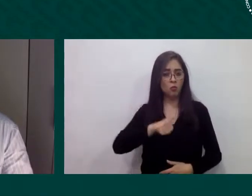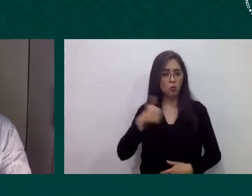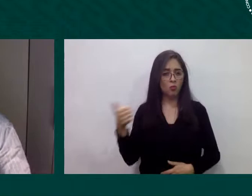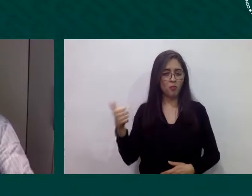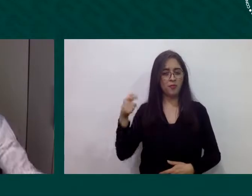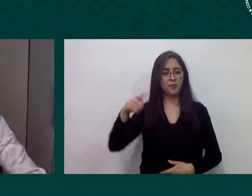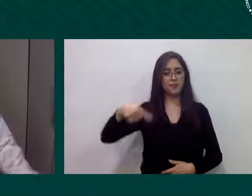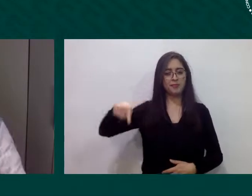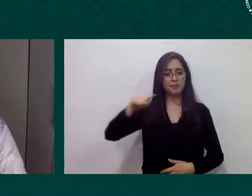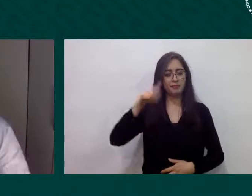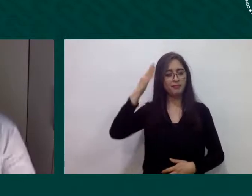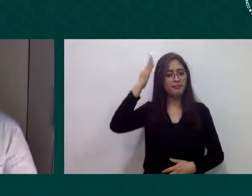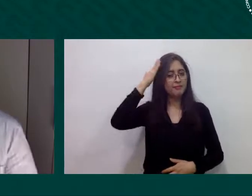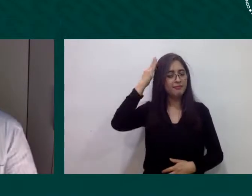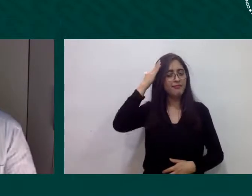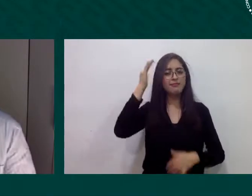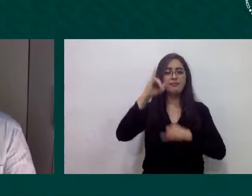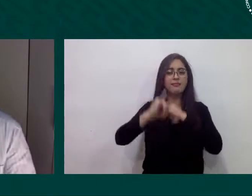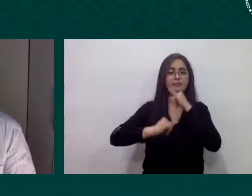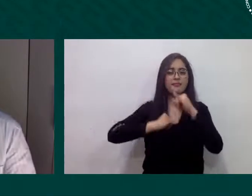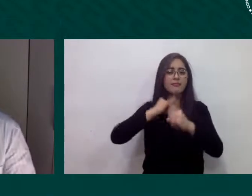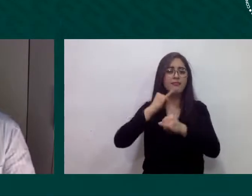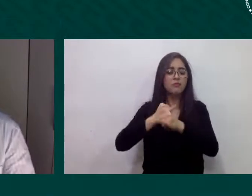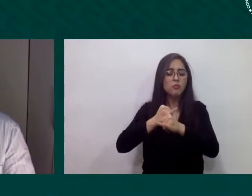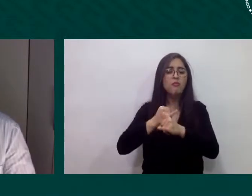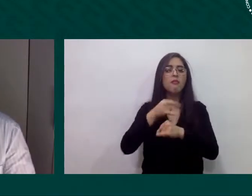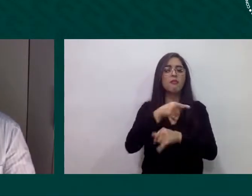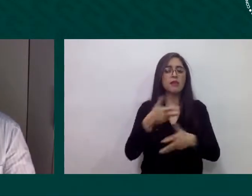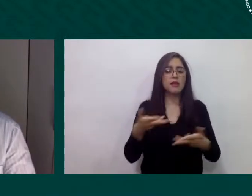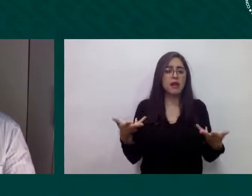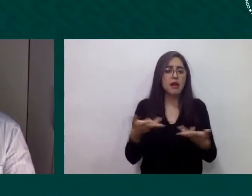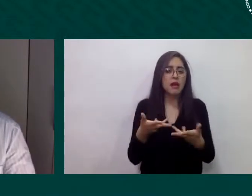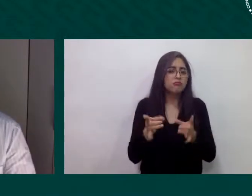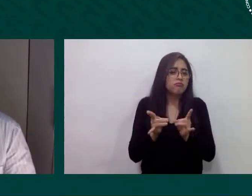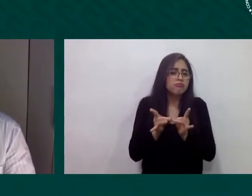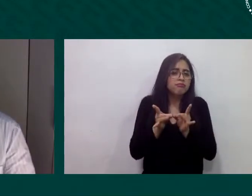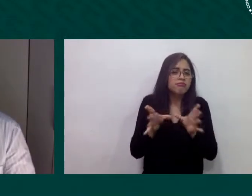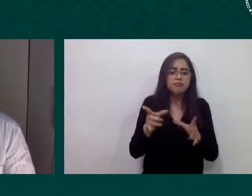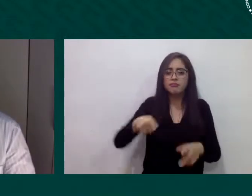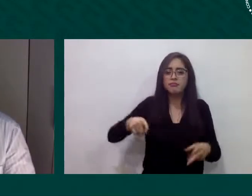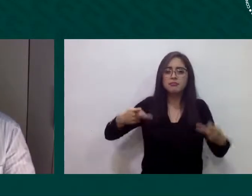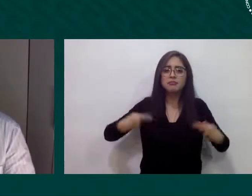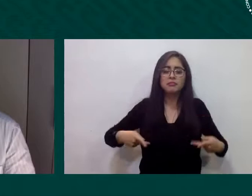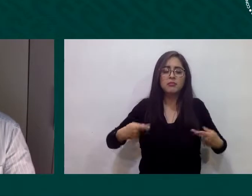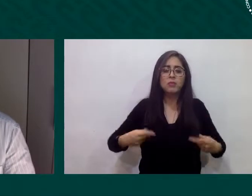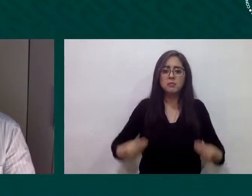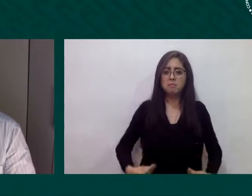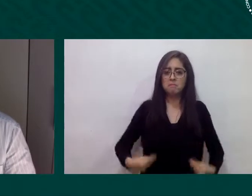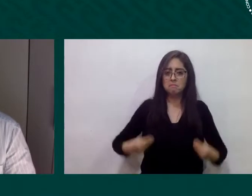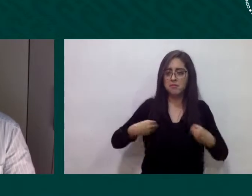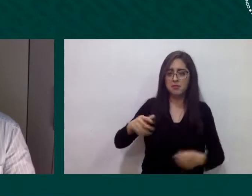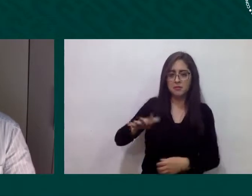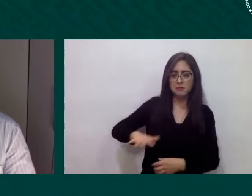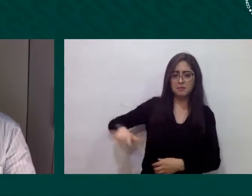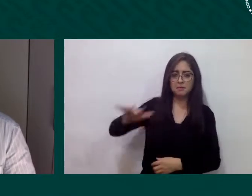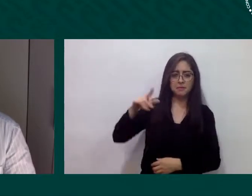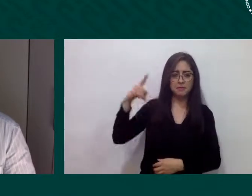ciudades que están en una situación más difícil el trabajo de Lampedusa dentro de